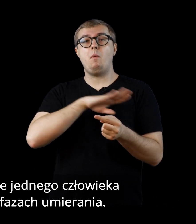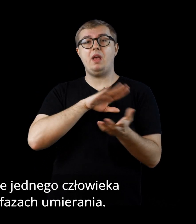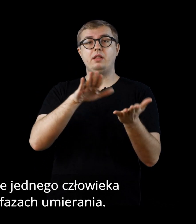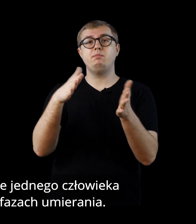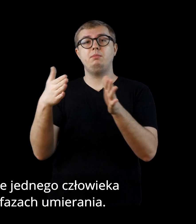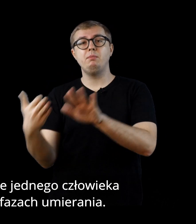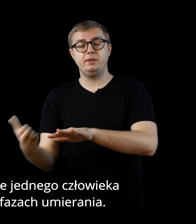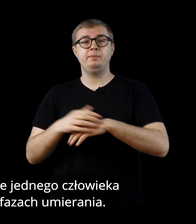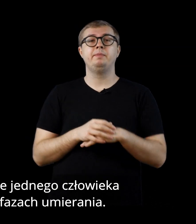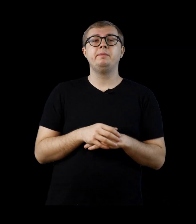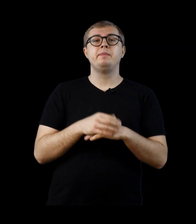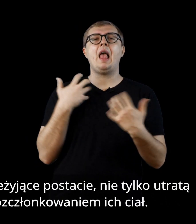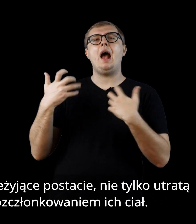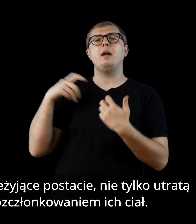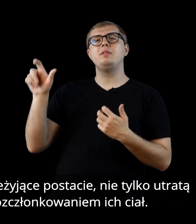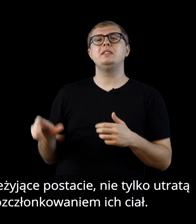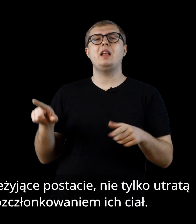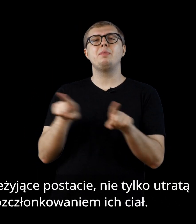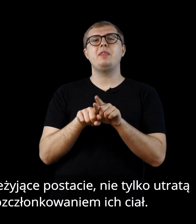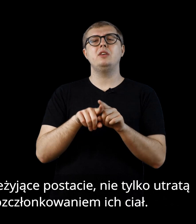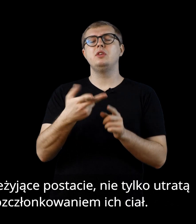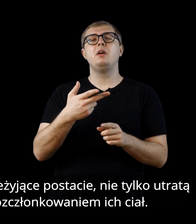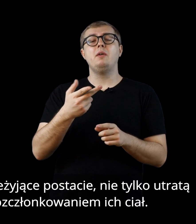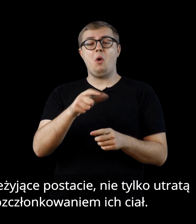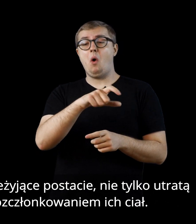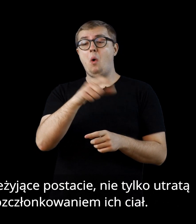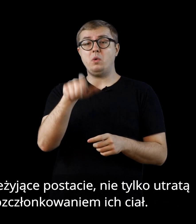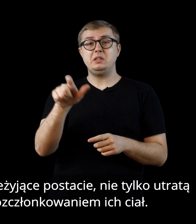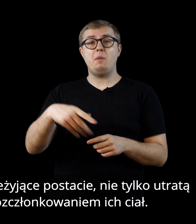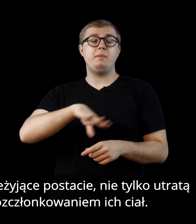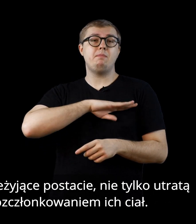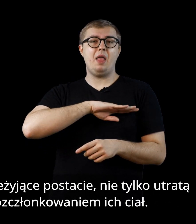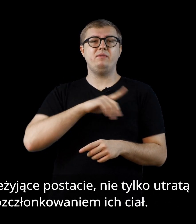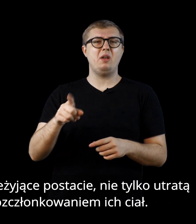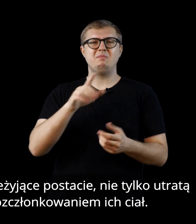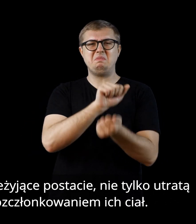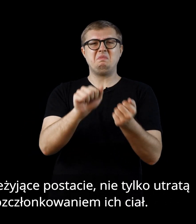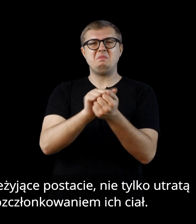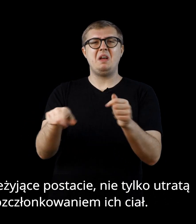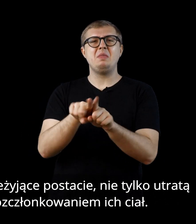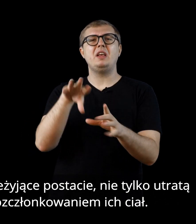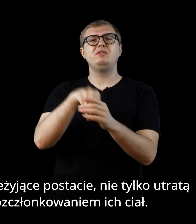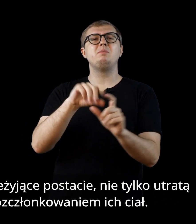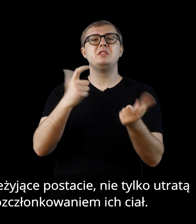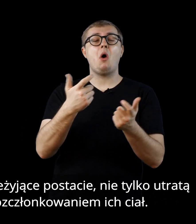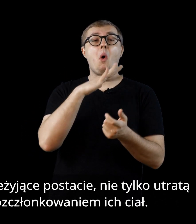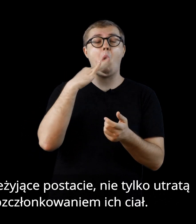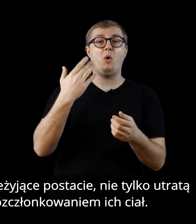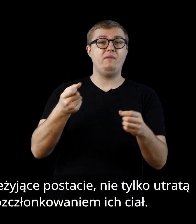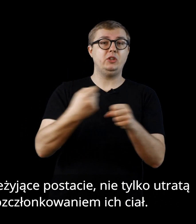umierania. Artysta deformuje także nieżyjące postacie. Nie tylko utratą barw, ale również rozczłonkowaniem